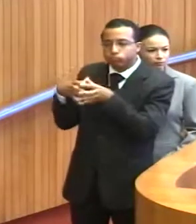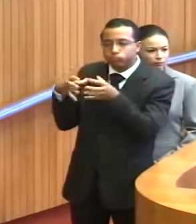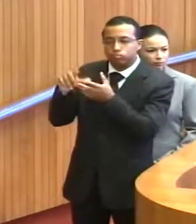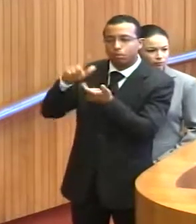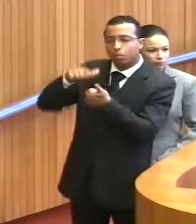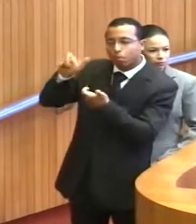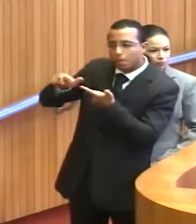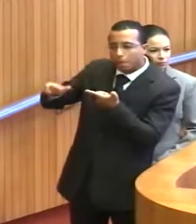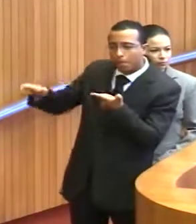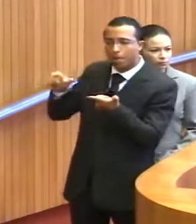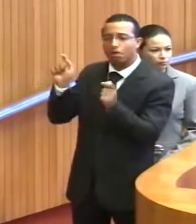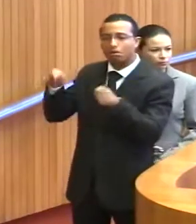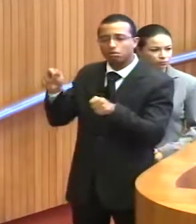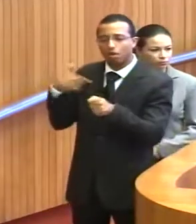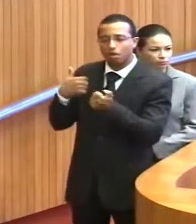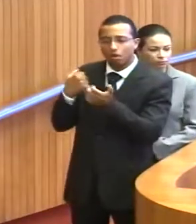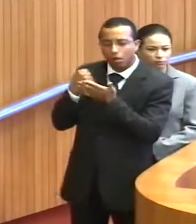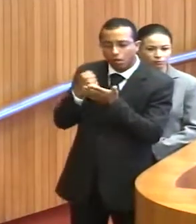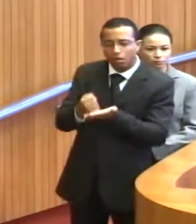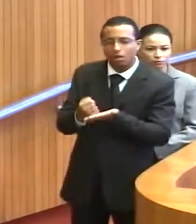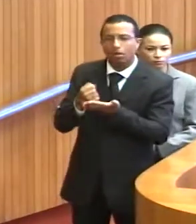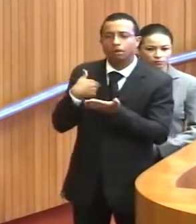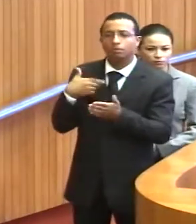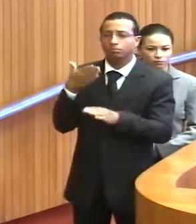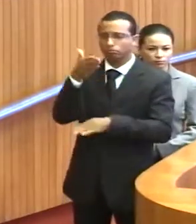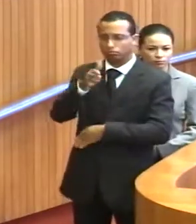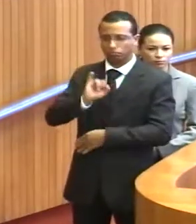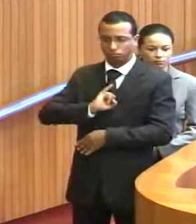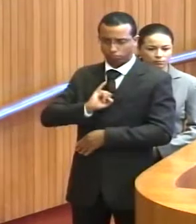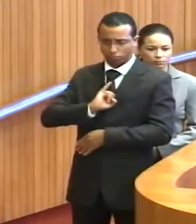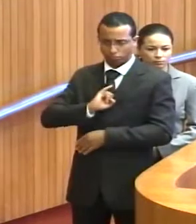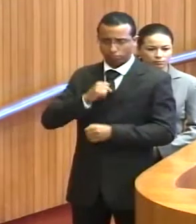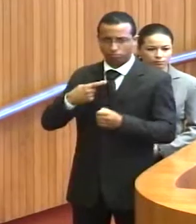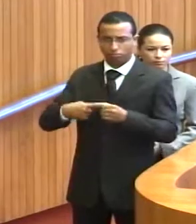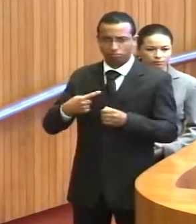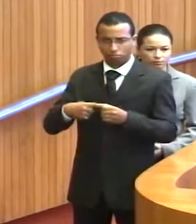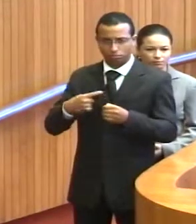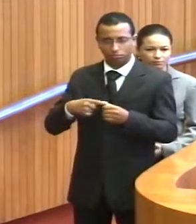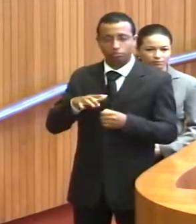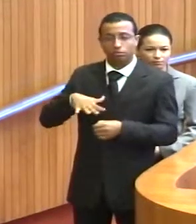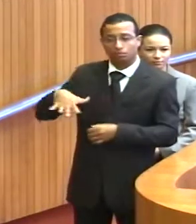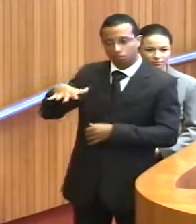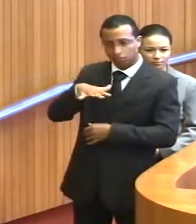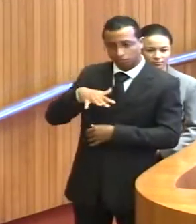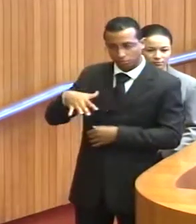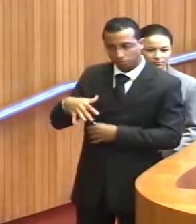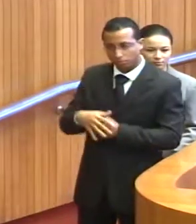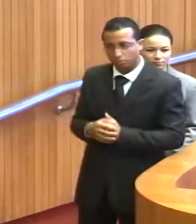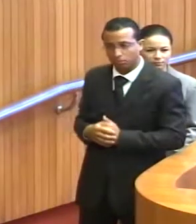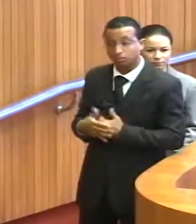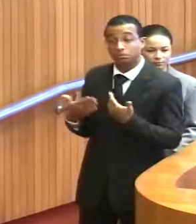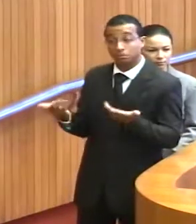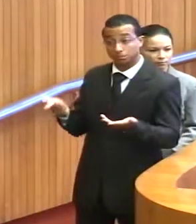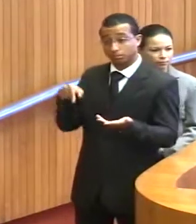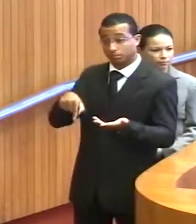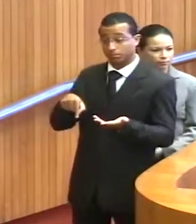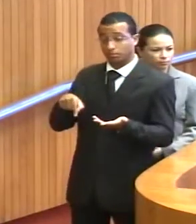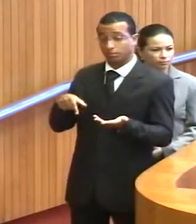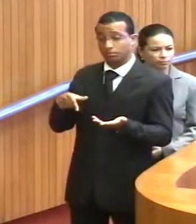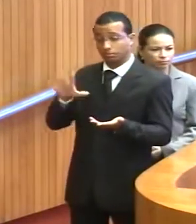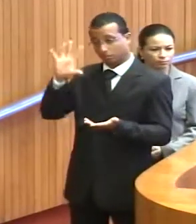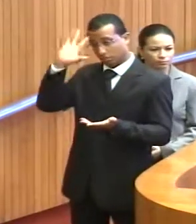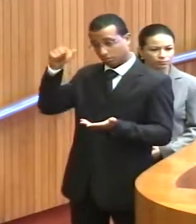para que a gente possa estar indo até a cidade de Imperatriz. E aí, portanto,